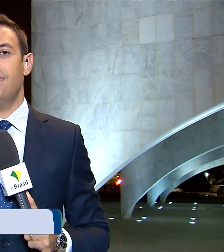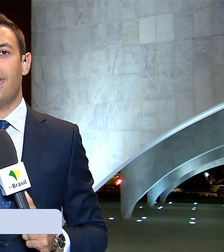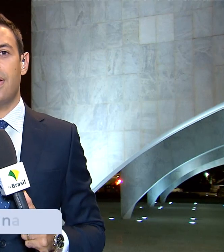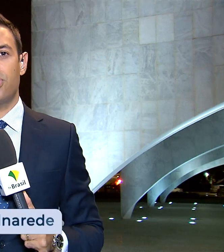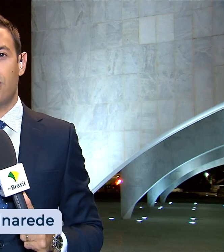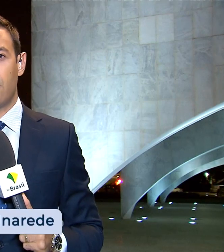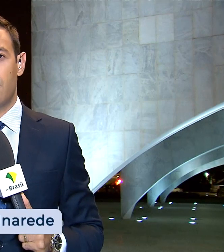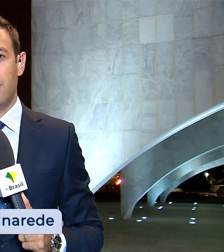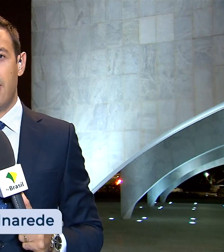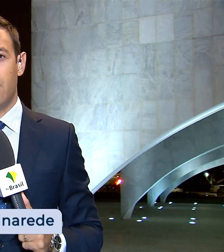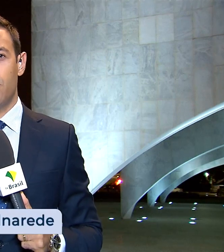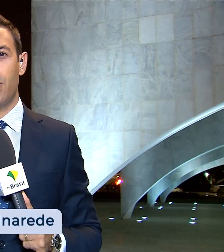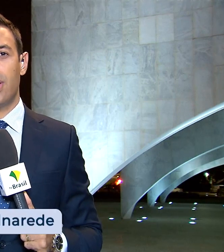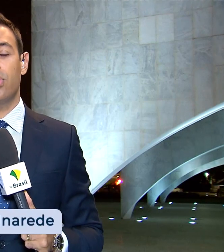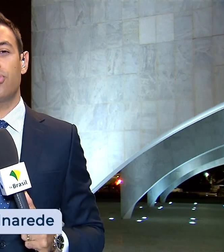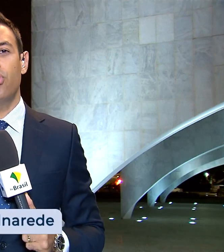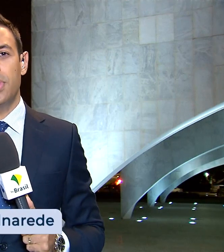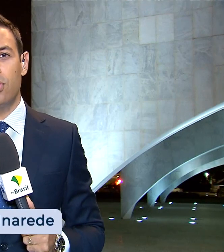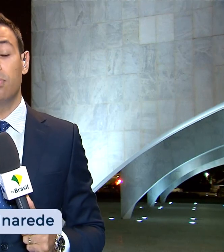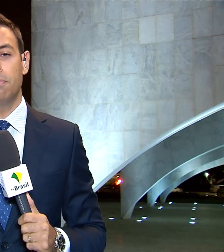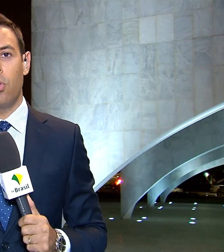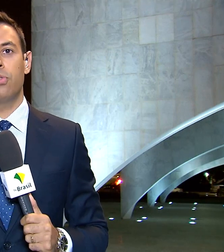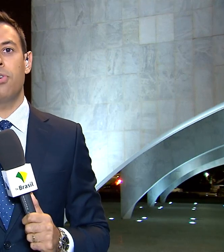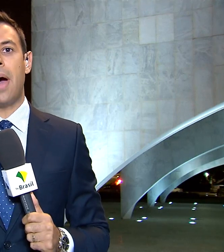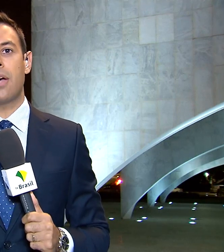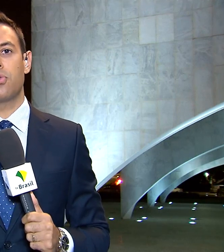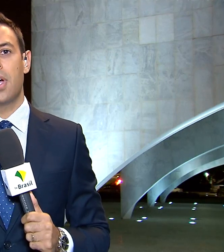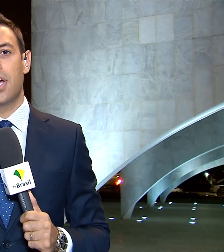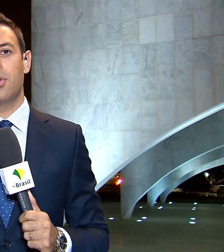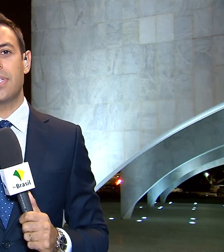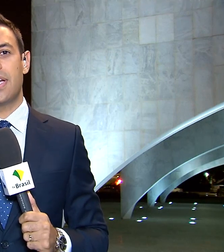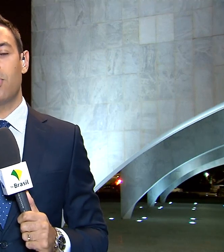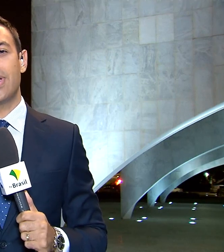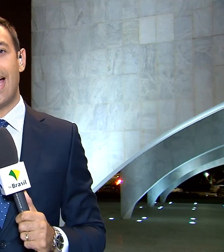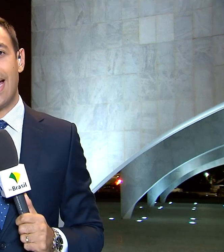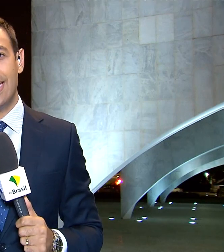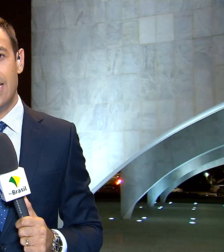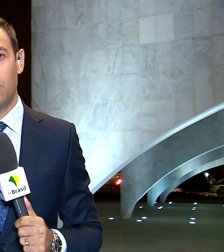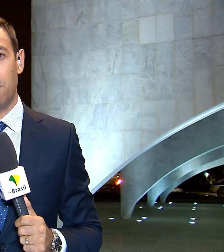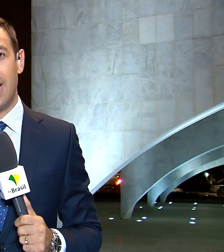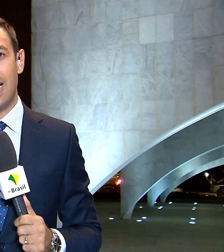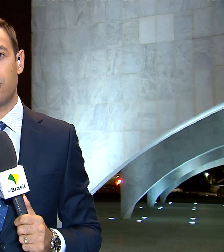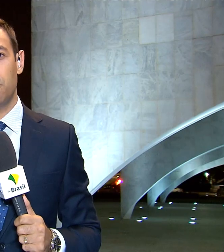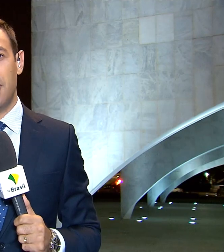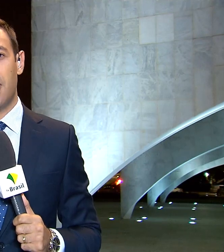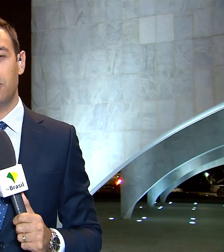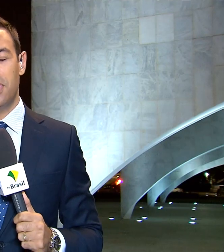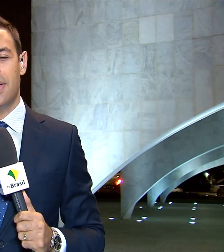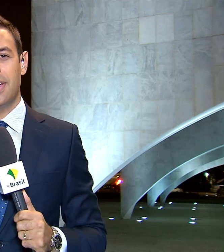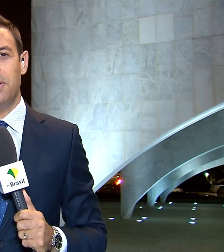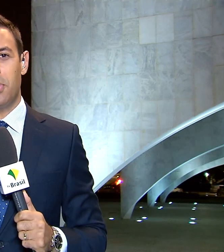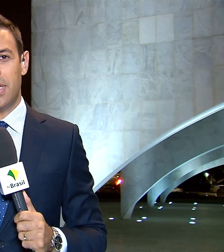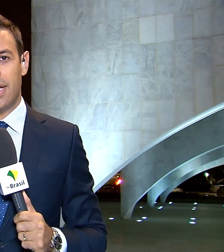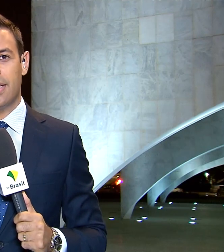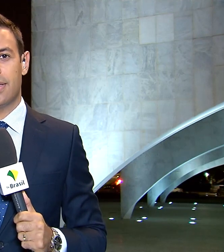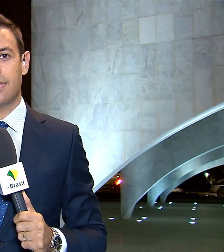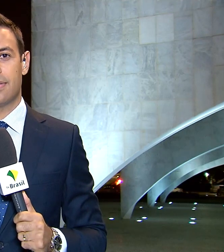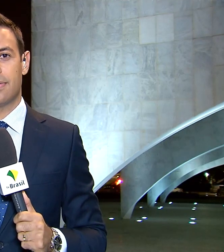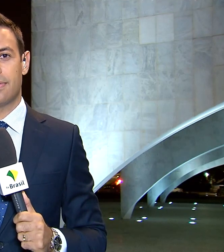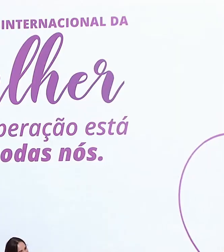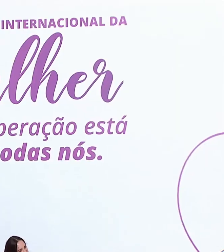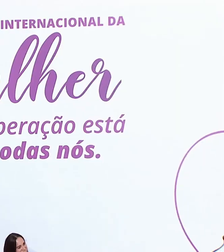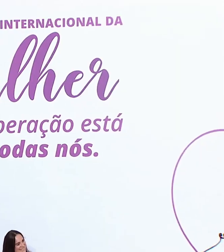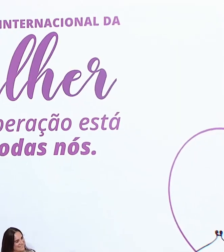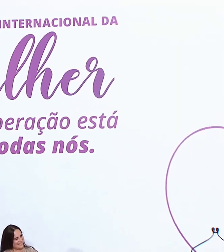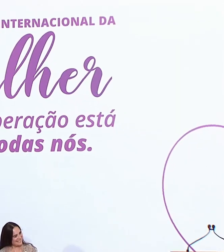O Dia Internacional da Mulher é comemorado neste domingo, 8 de março, e uma cerimônia aqui no Palácio do Planalto lembrou a data.